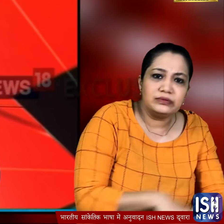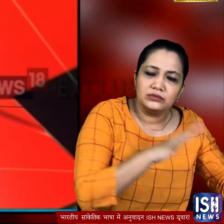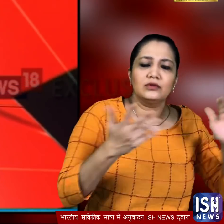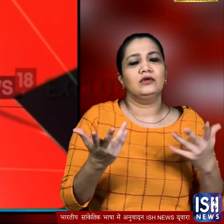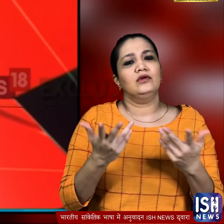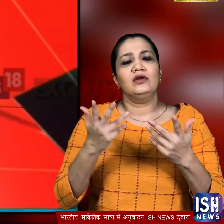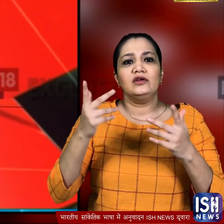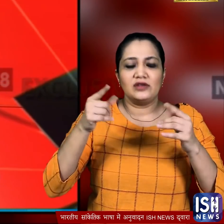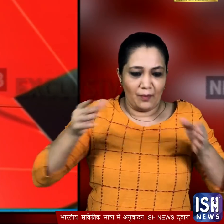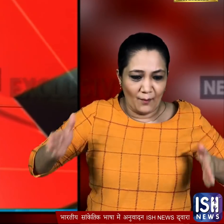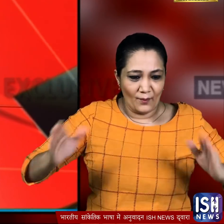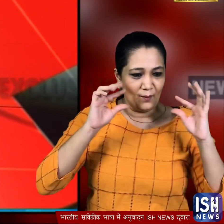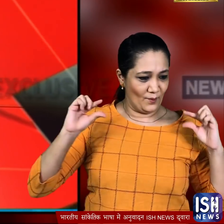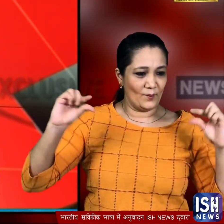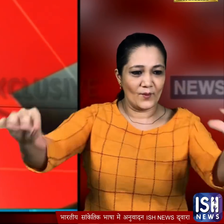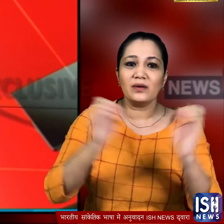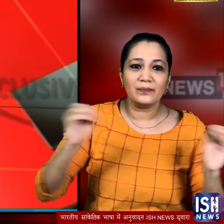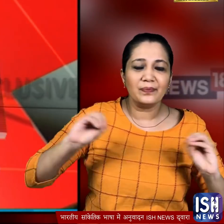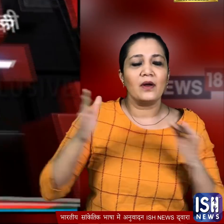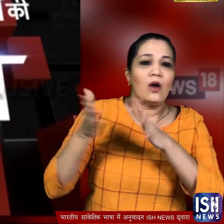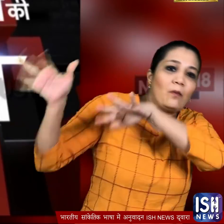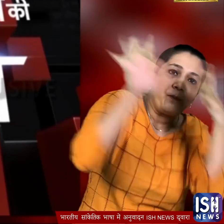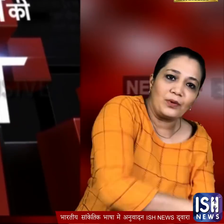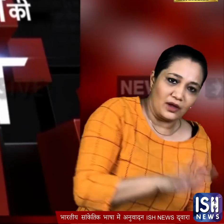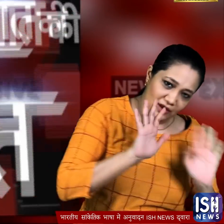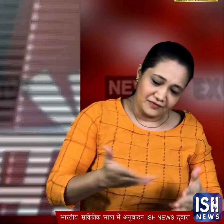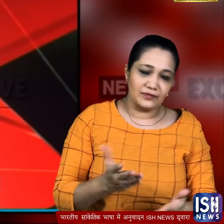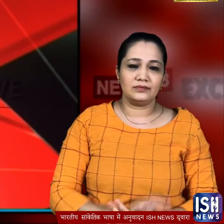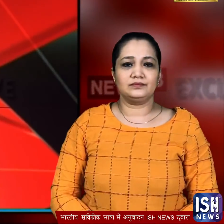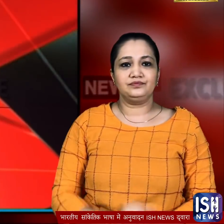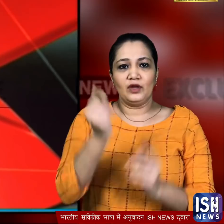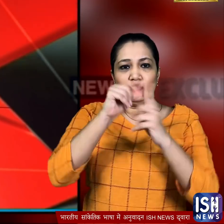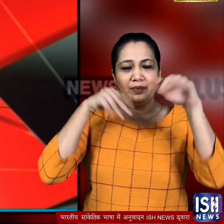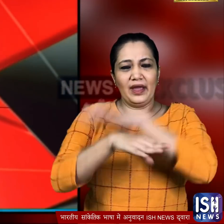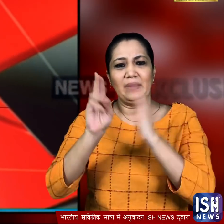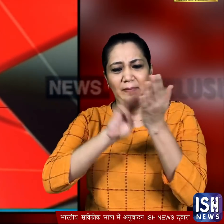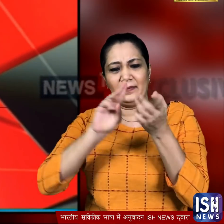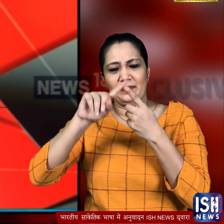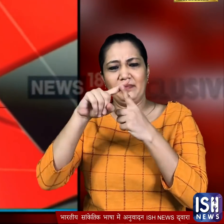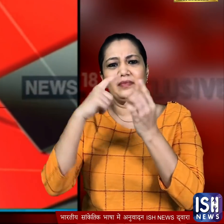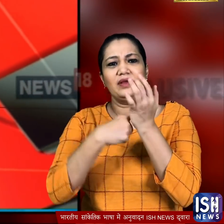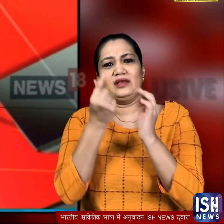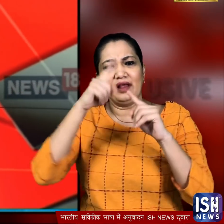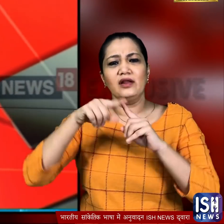बिना रेलिंग वाले पुल्स से कार नदी में गड़ जाती है यूपी के मेरट से हैरान करने वाला एक वीडियो सामने आया